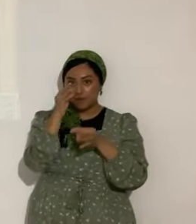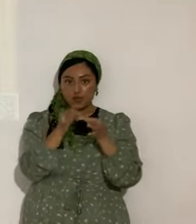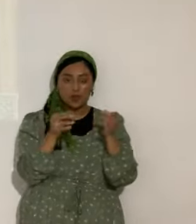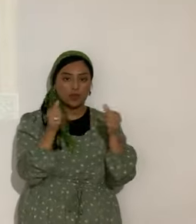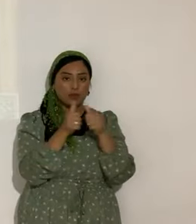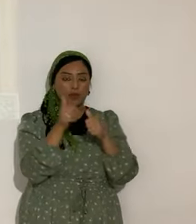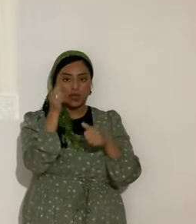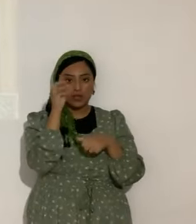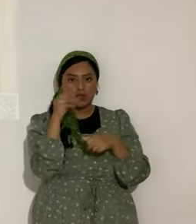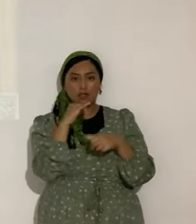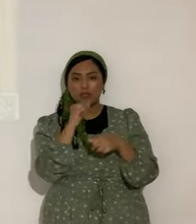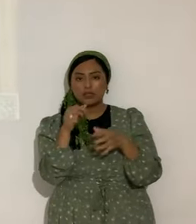Mashiach. Es superpoderosa.